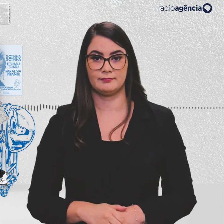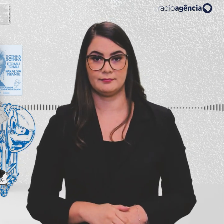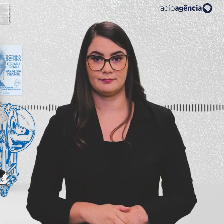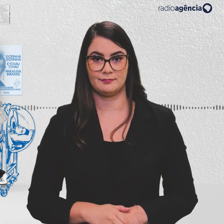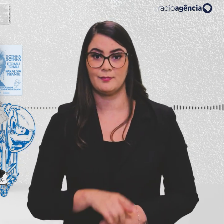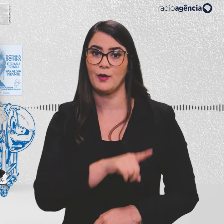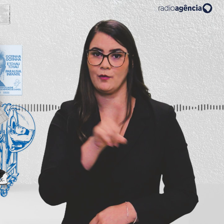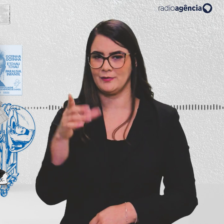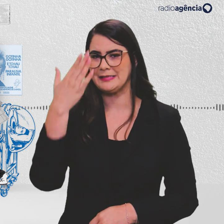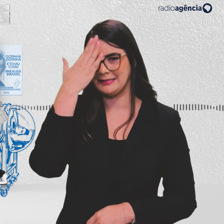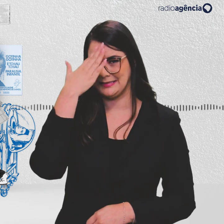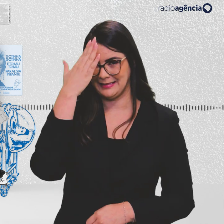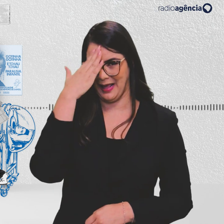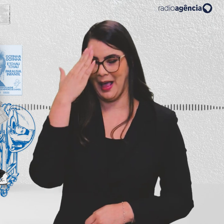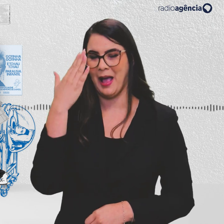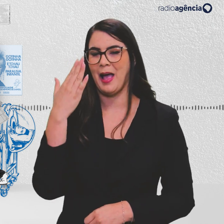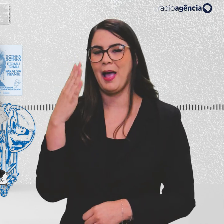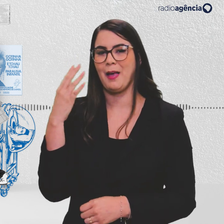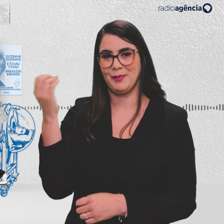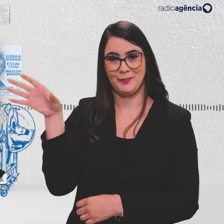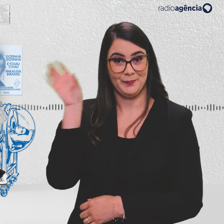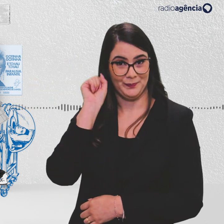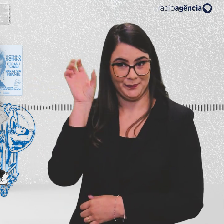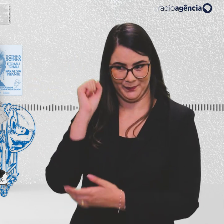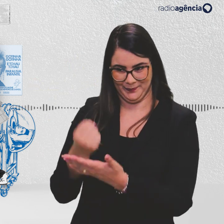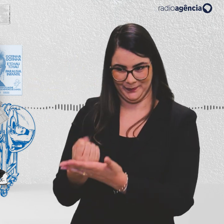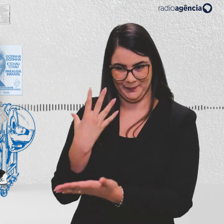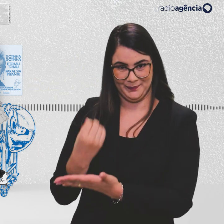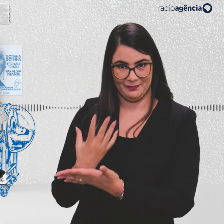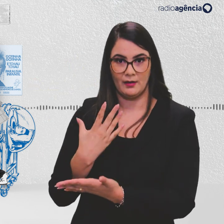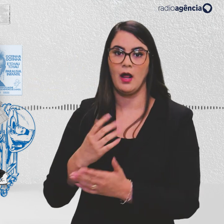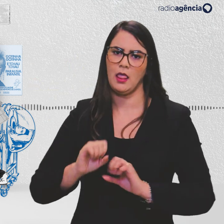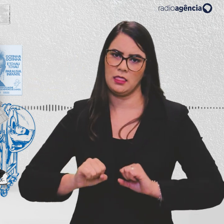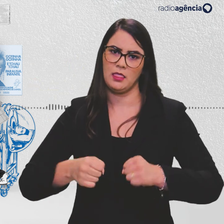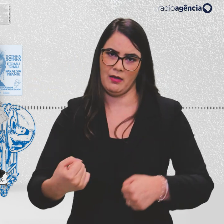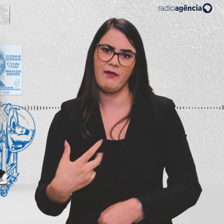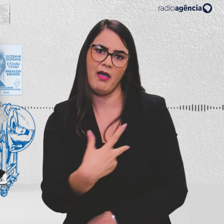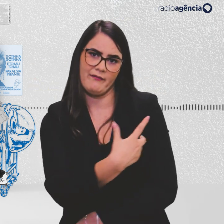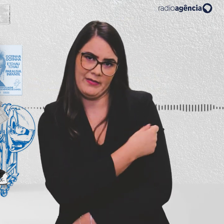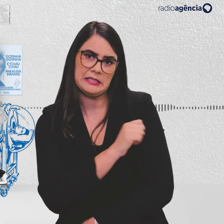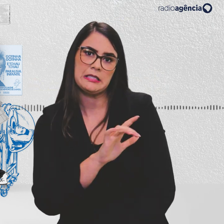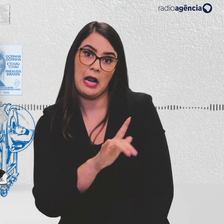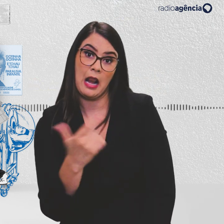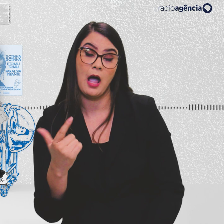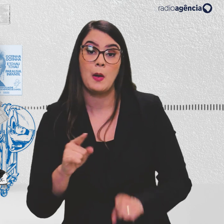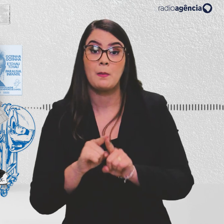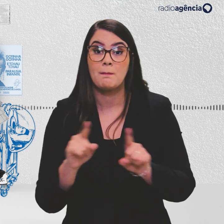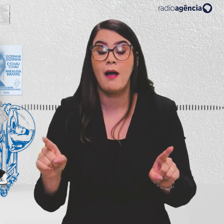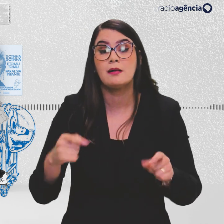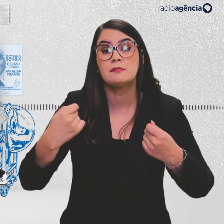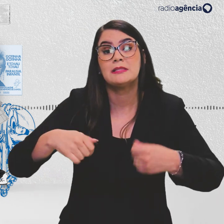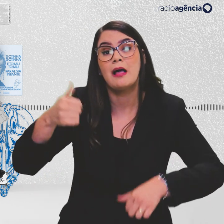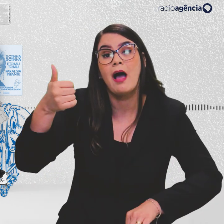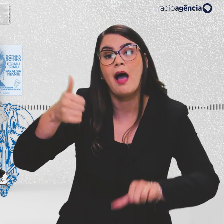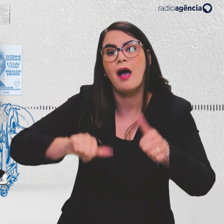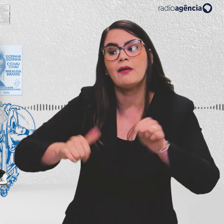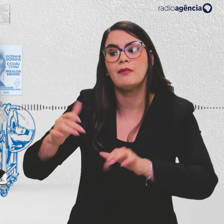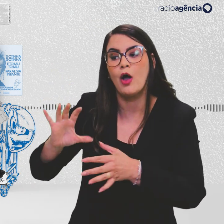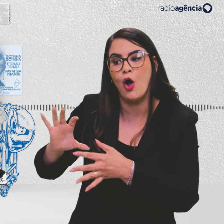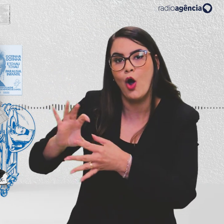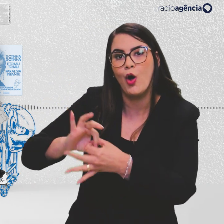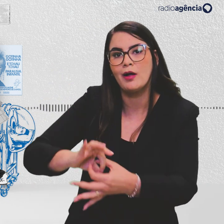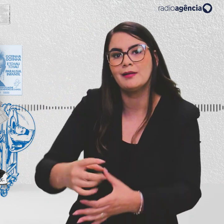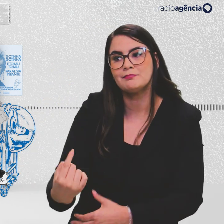Vocês sabem que esse podcast defende irrestritamente a vacinação, mas é preciso avaliar o contexto da